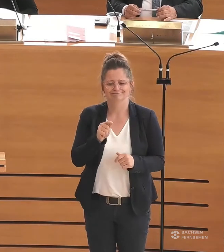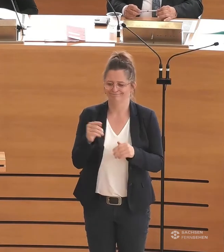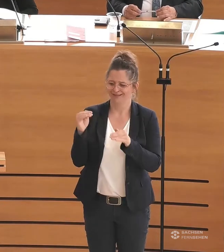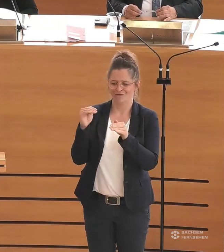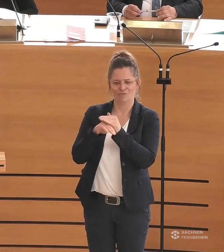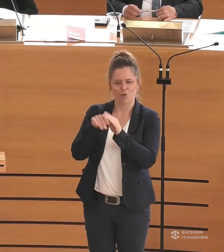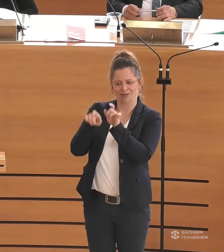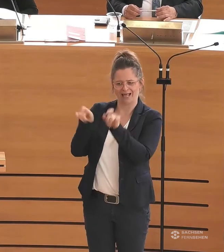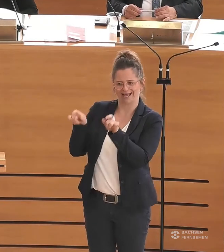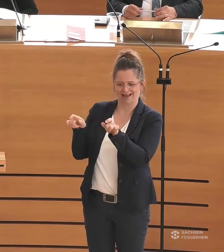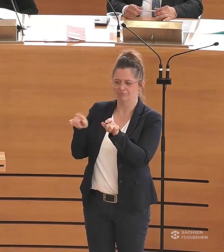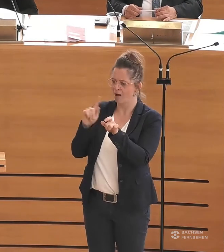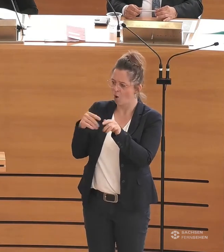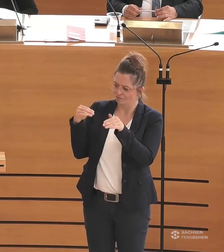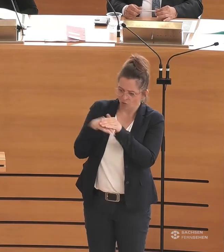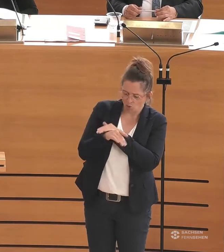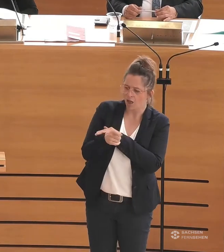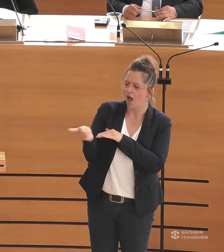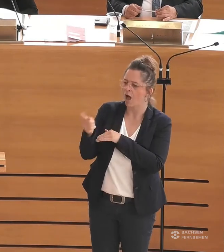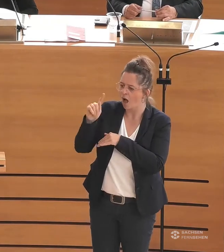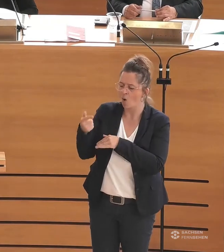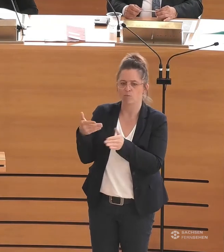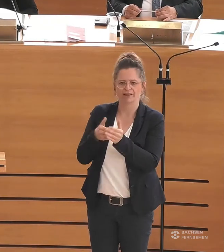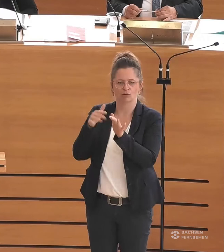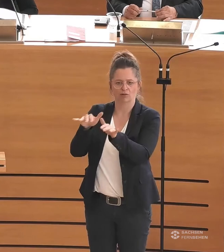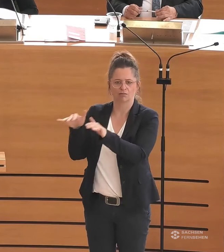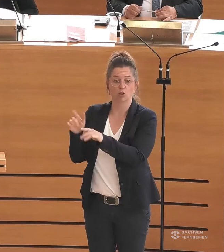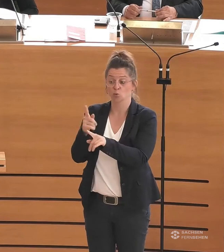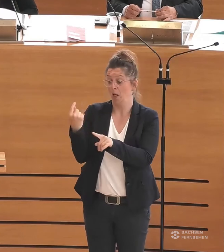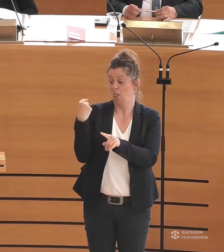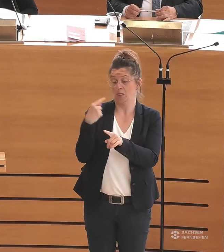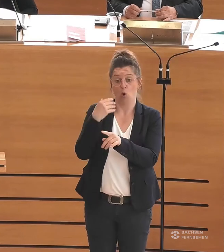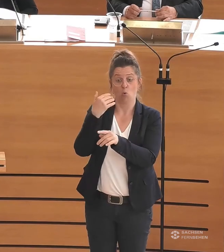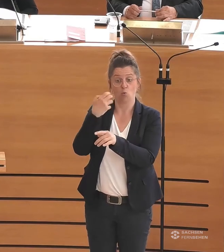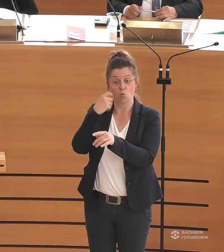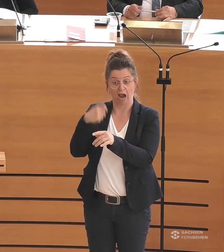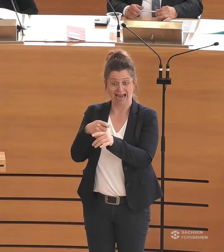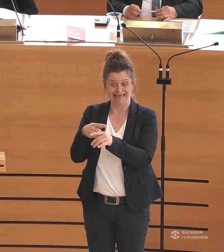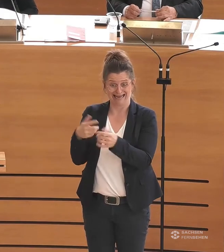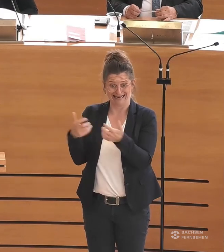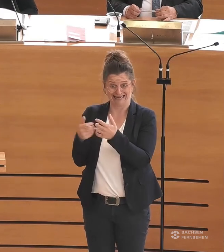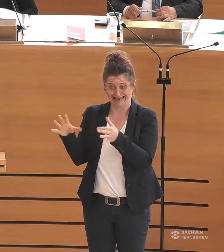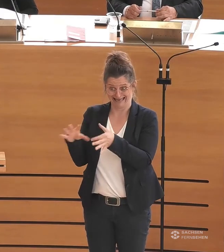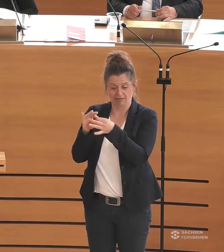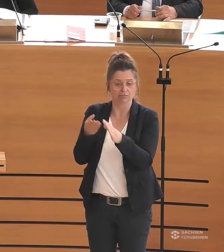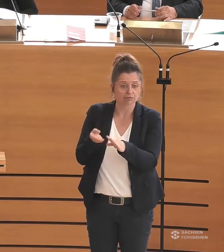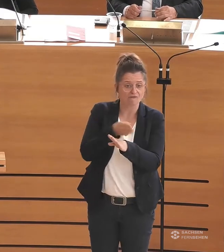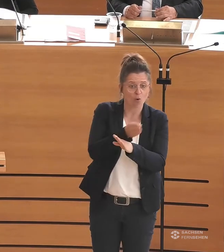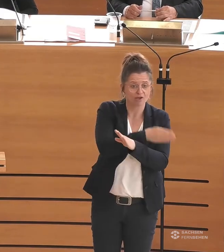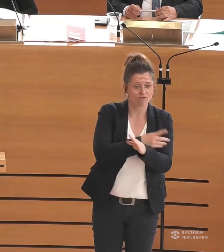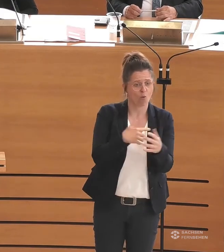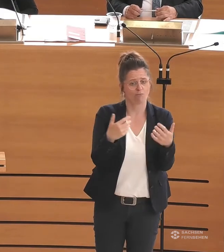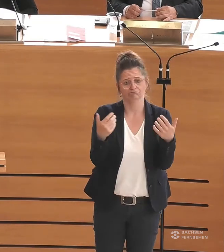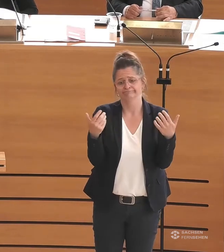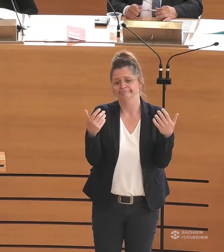geflüchtete Menschen mit Behinderung zu uns kommen. Nicht nur jetzt während des Krieges in der Ukraine, sondern natürlich auch zu allen anderen Krisen und